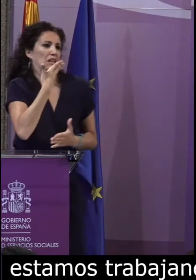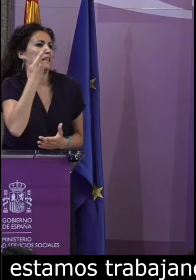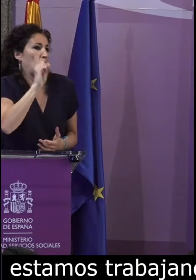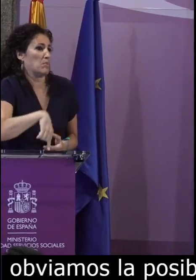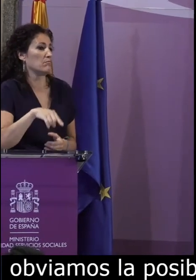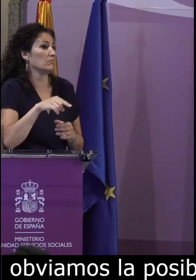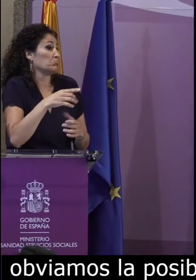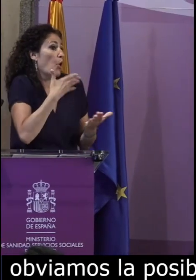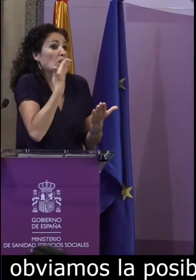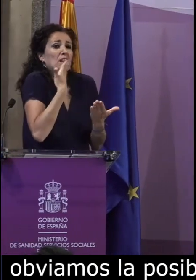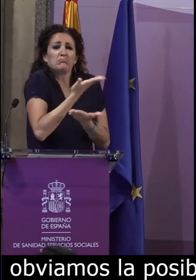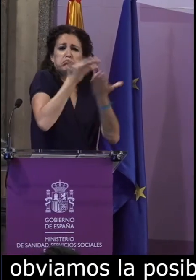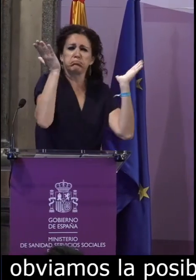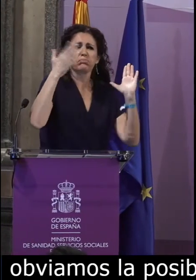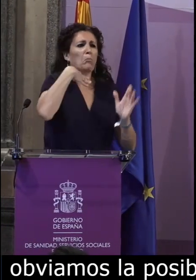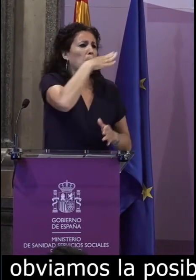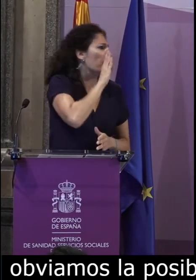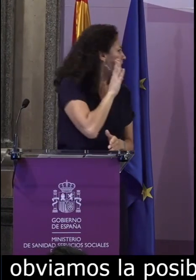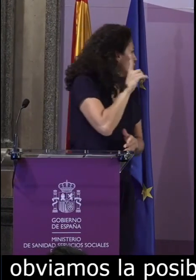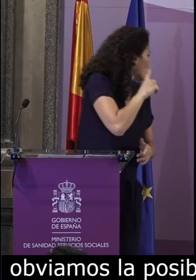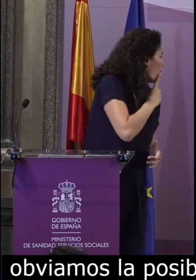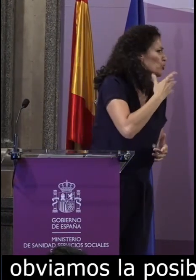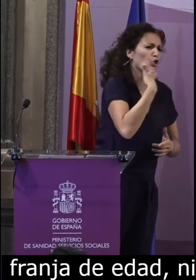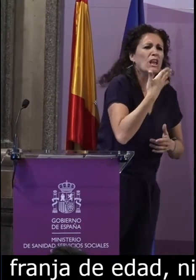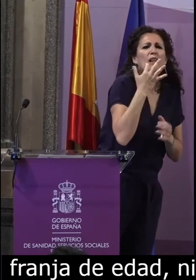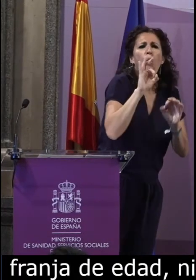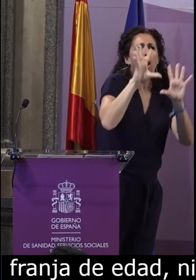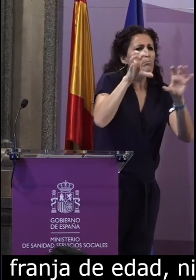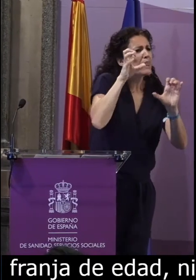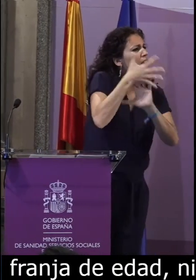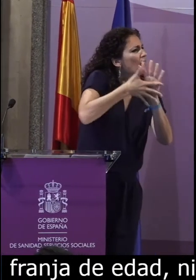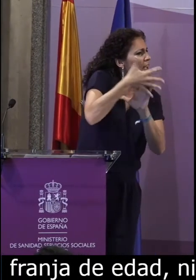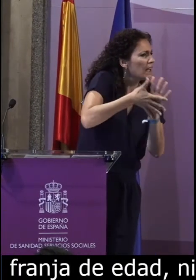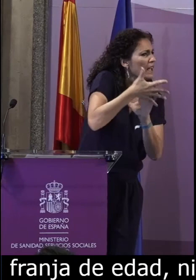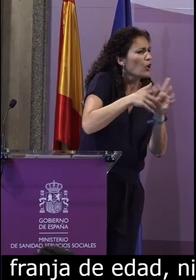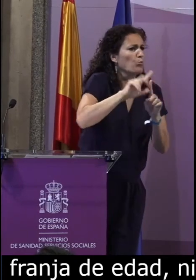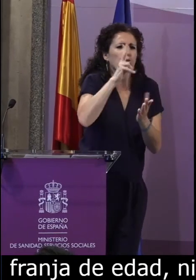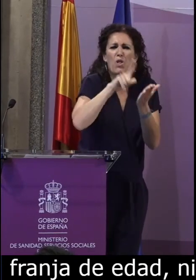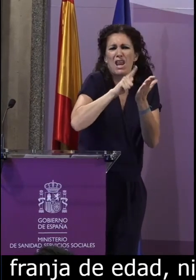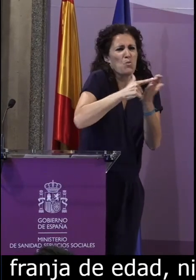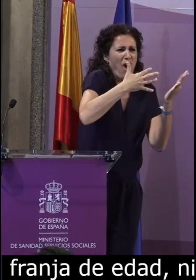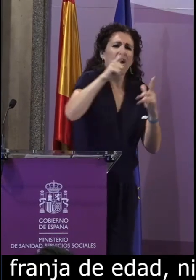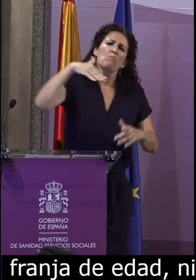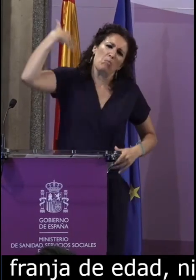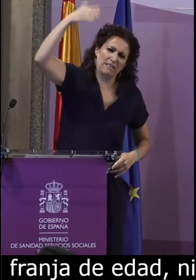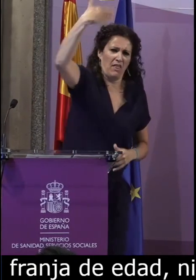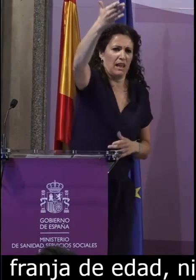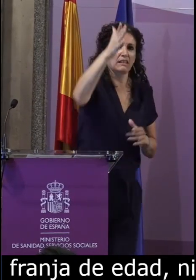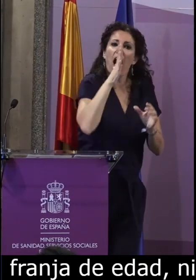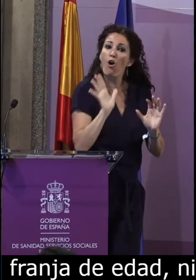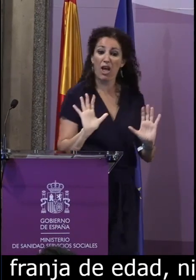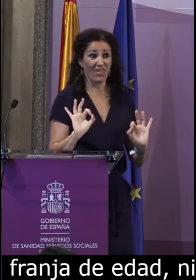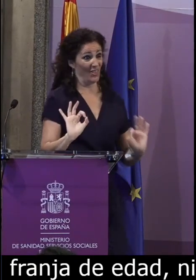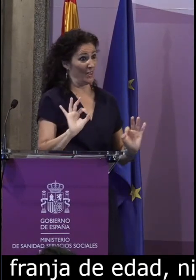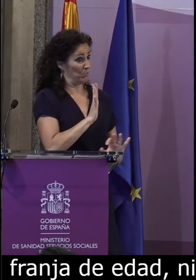familias, incluso contar con la posibilidad de personas oyentes, padres, madres, personas que están aprendiendo la lengua de